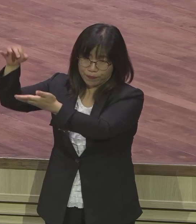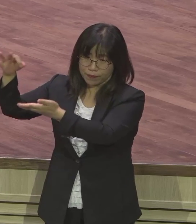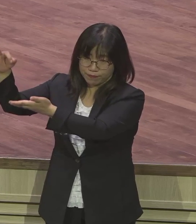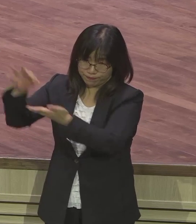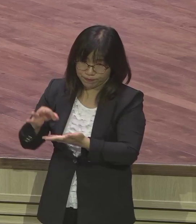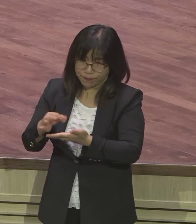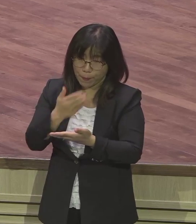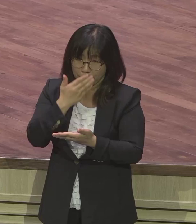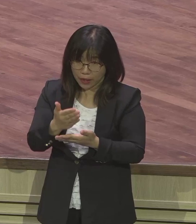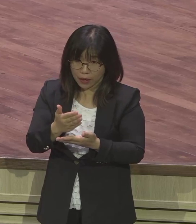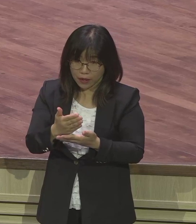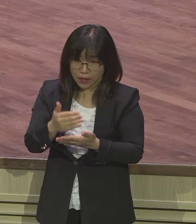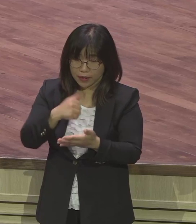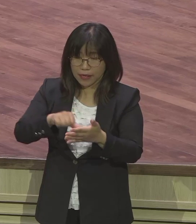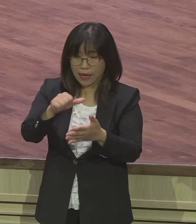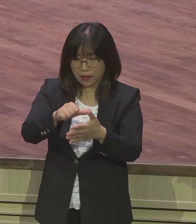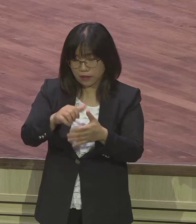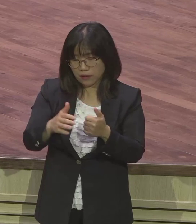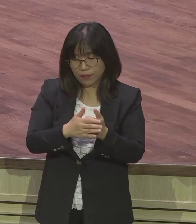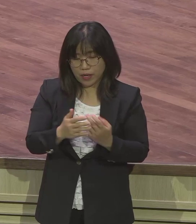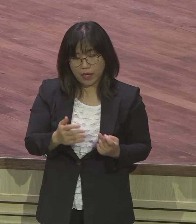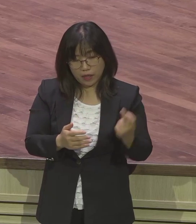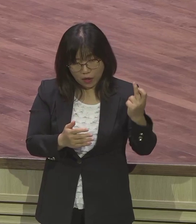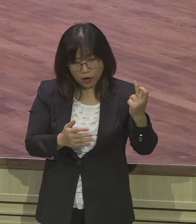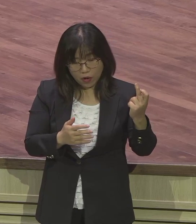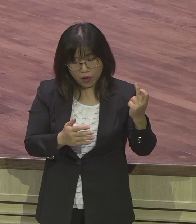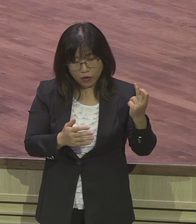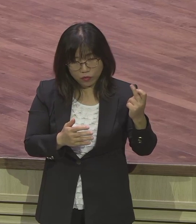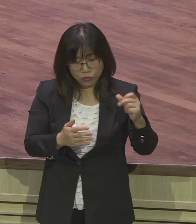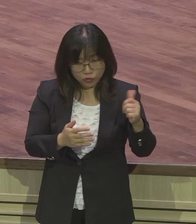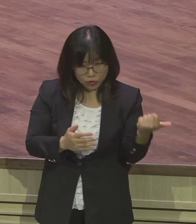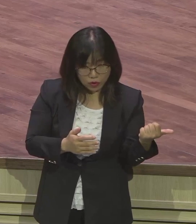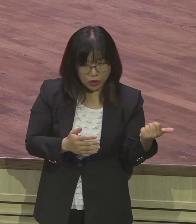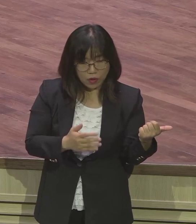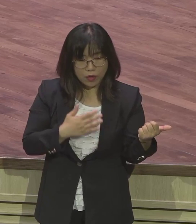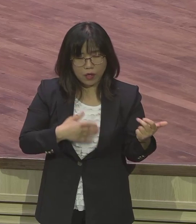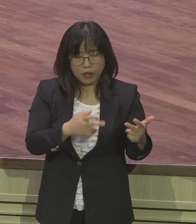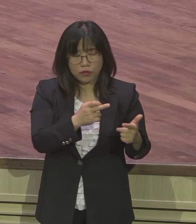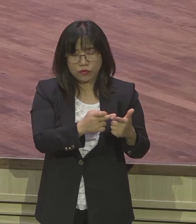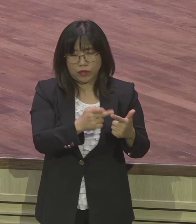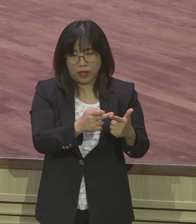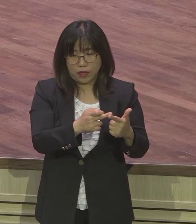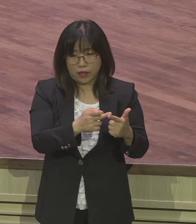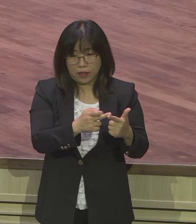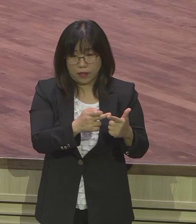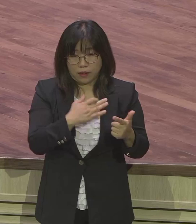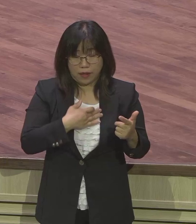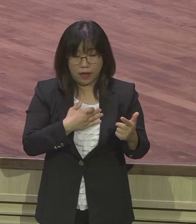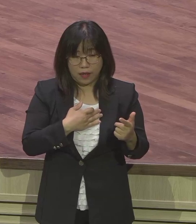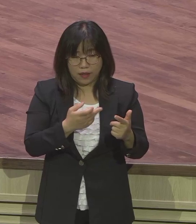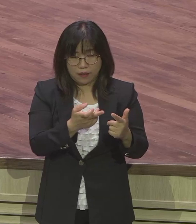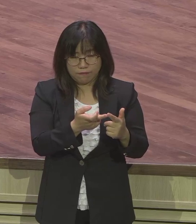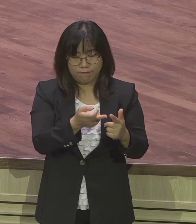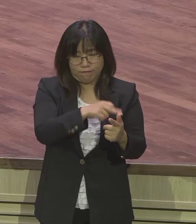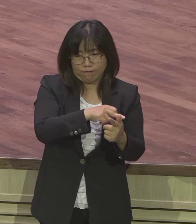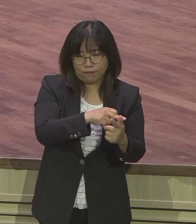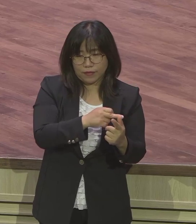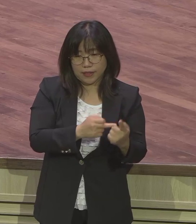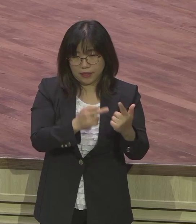상속받게 돼 있어요 형인 애일이 죽었기 때문에 오난히 자기가 장자가 됐잖아요 그러면 부모의 재산은 최소한도 50%